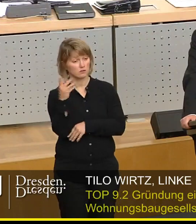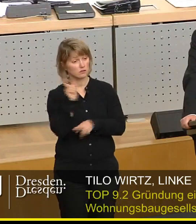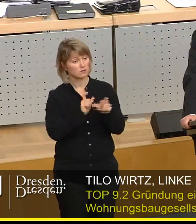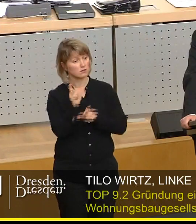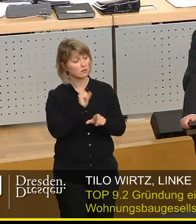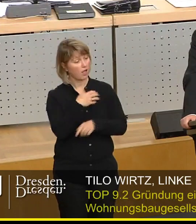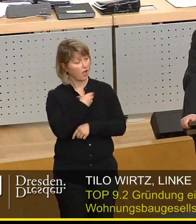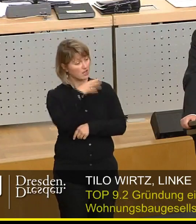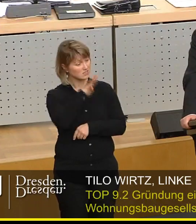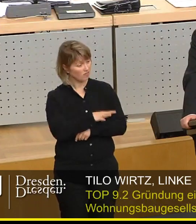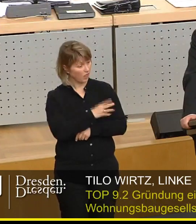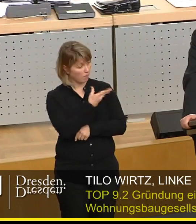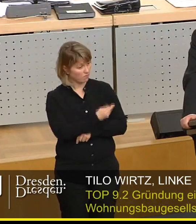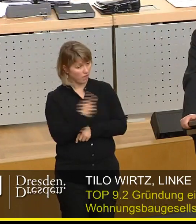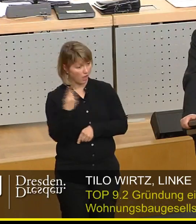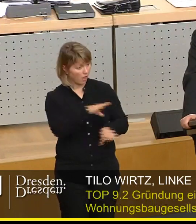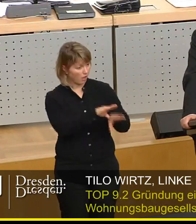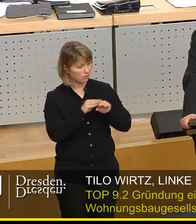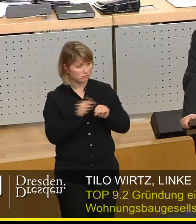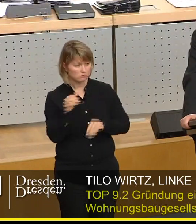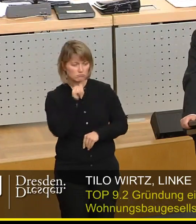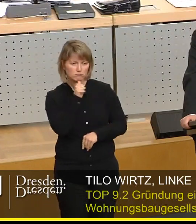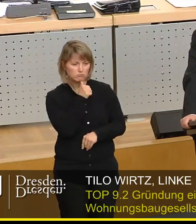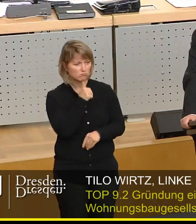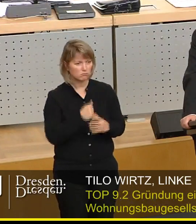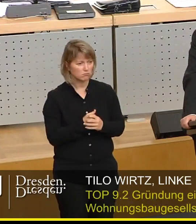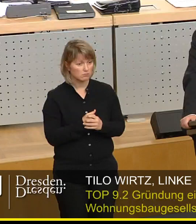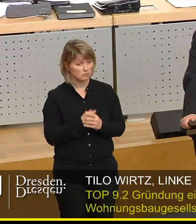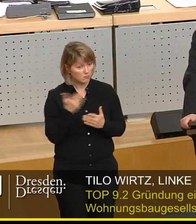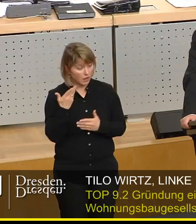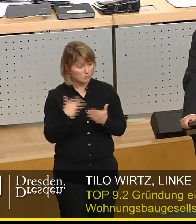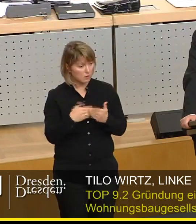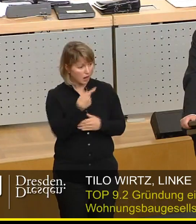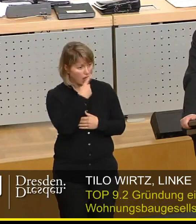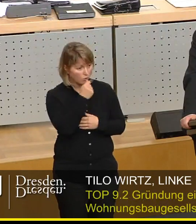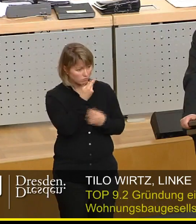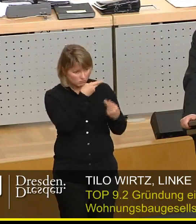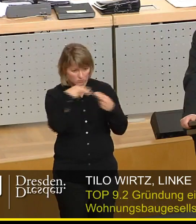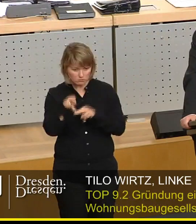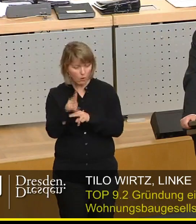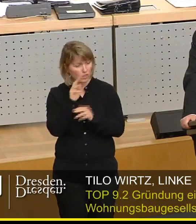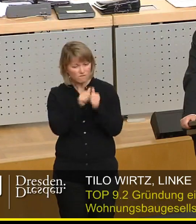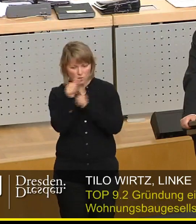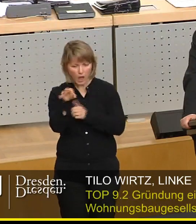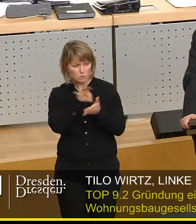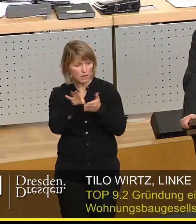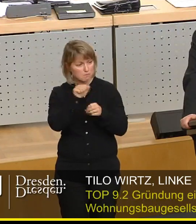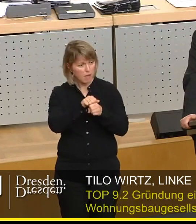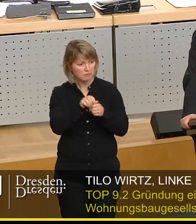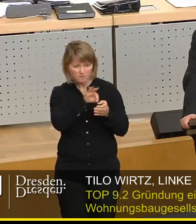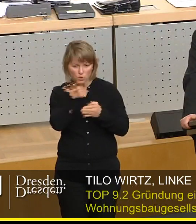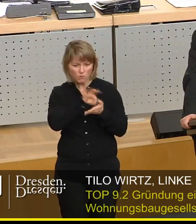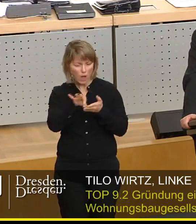in ihre Gemeinschaften aufzunehmen, selbst wenn ihnen die Genossenschaftseinlagen erstattet worden wären oder vorgestreckt worden wären von den Ämtern.